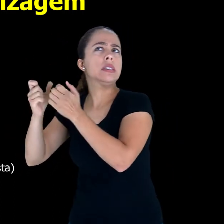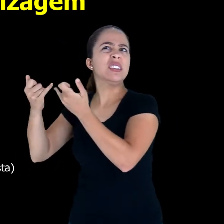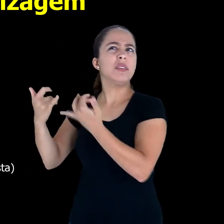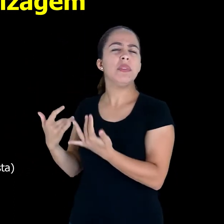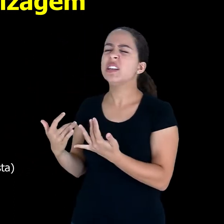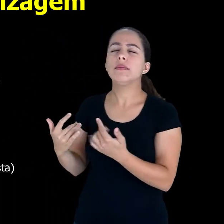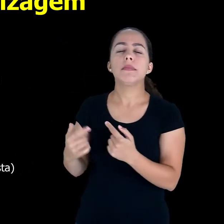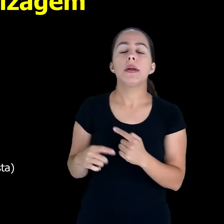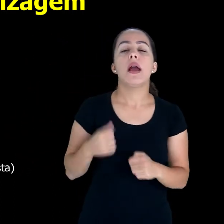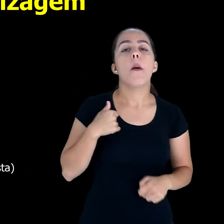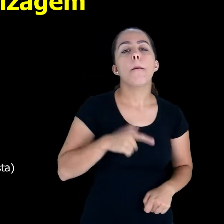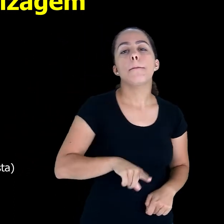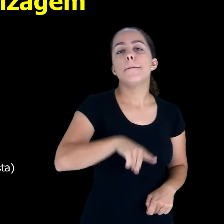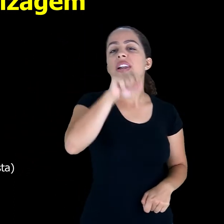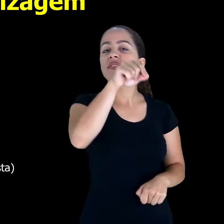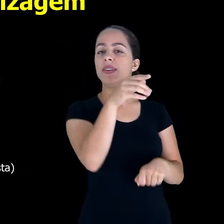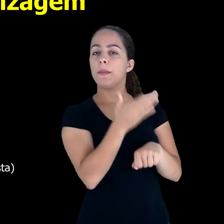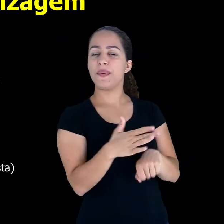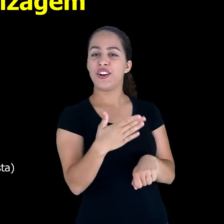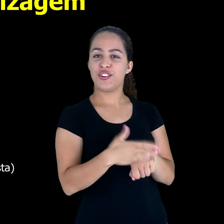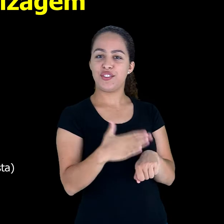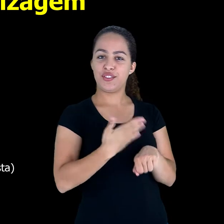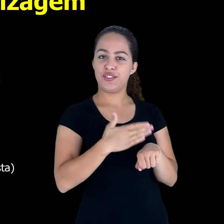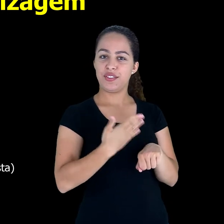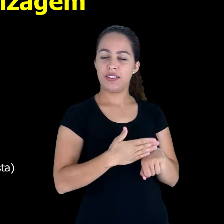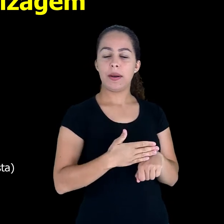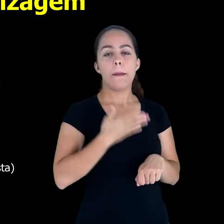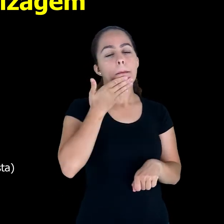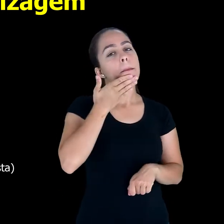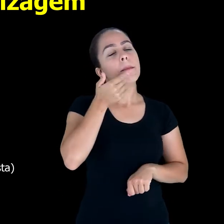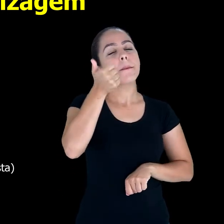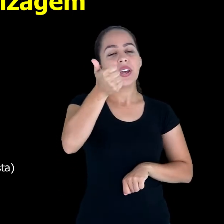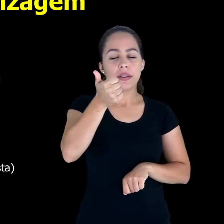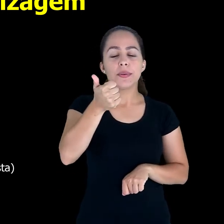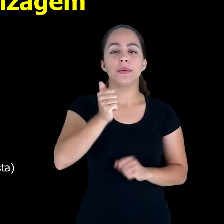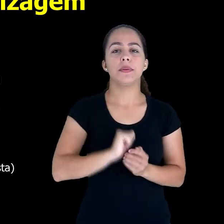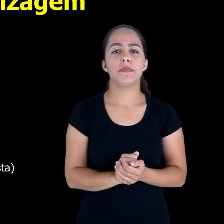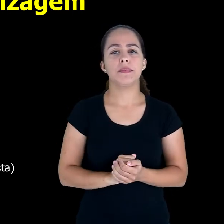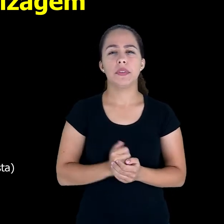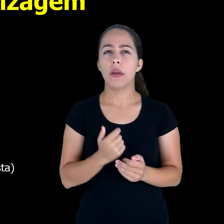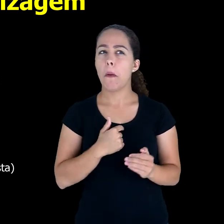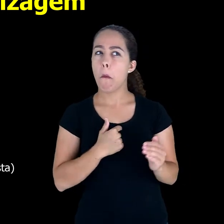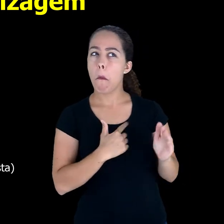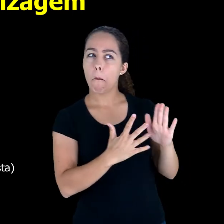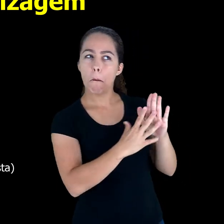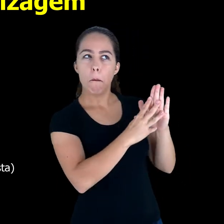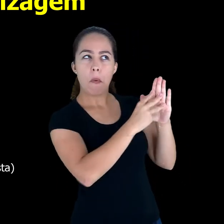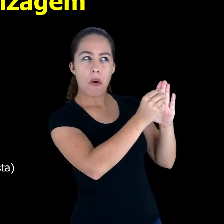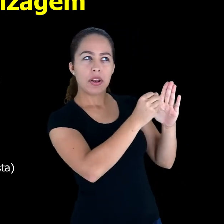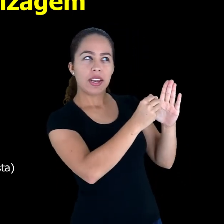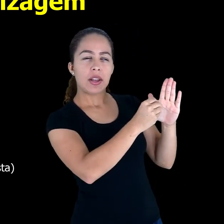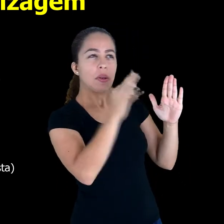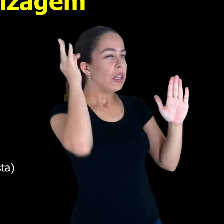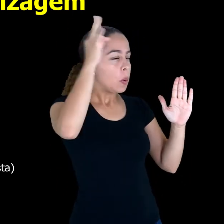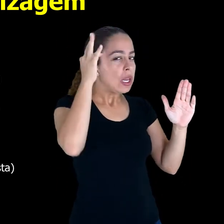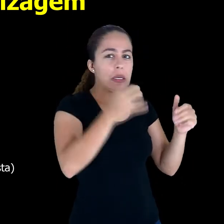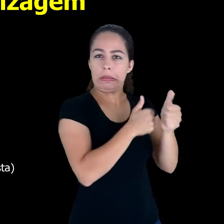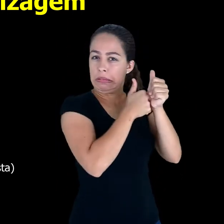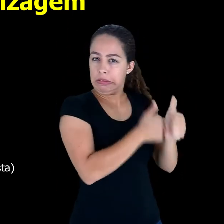ter vindo antes ou depois. Ele não segue aquele padrão que nós vimos na teoria